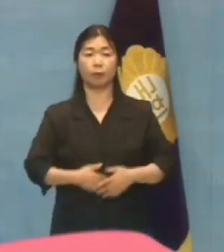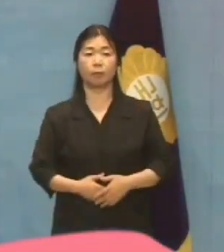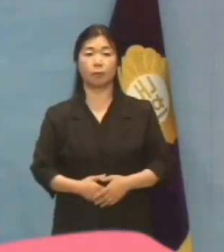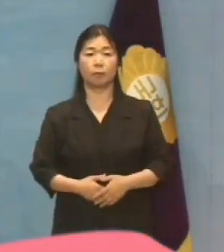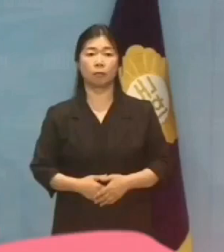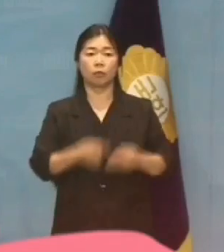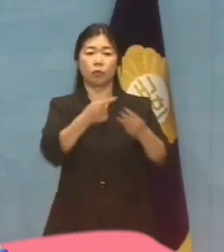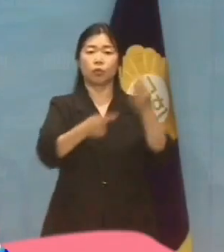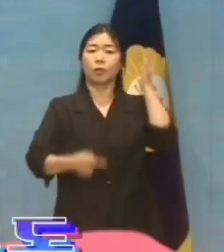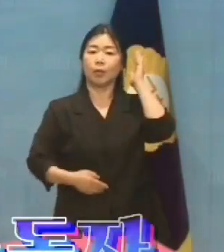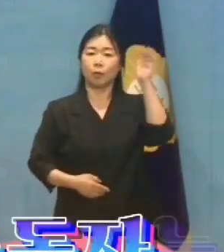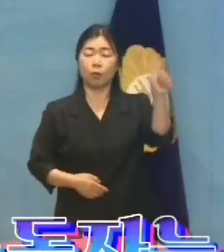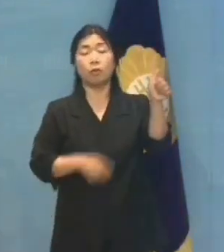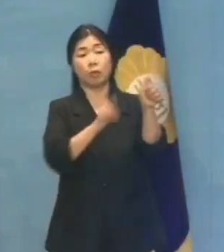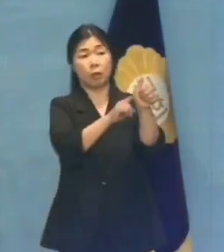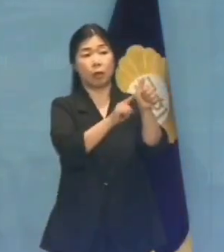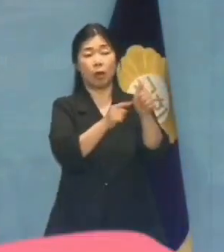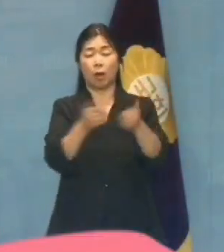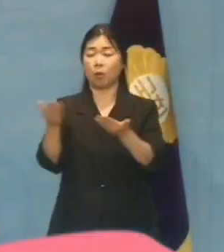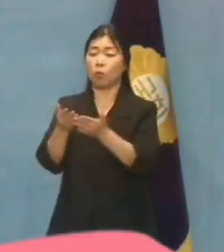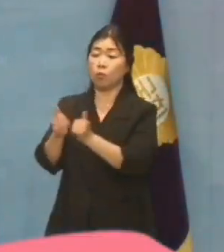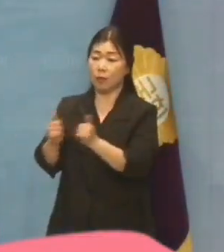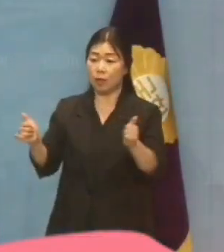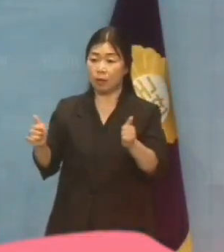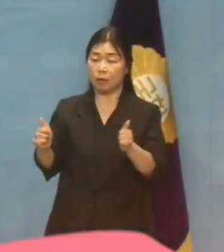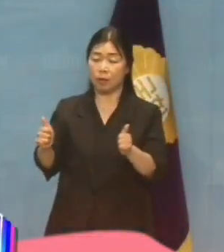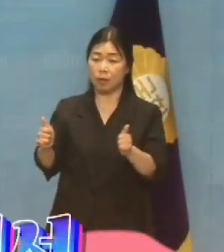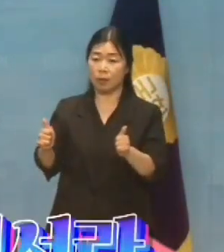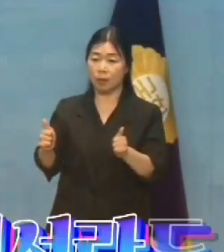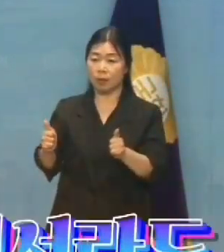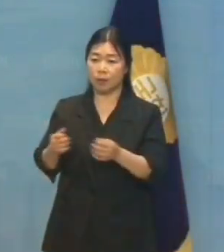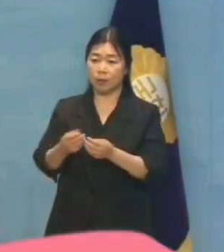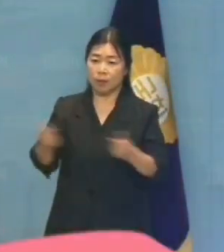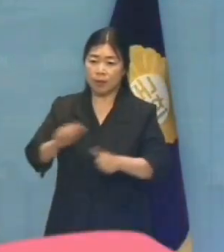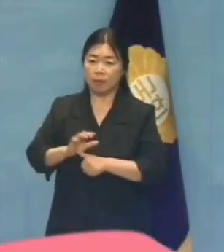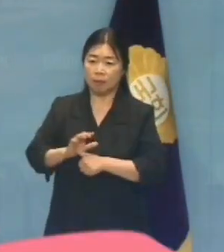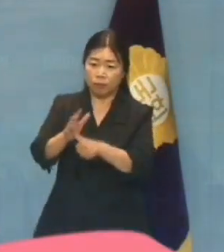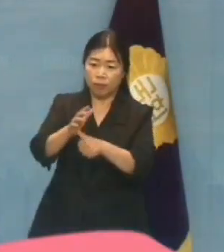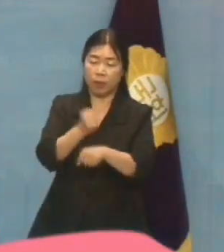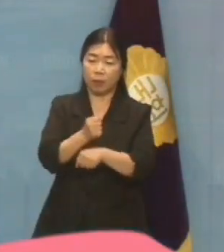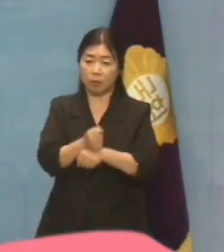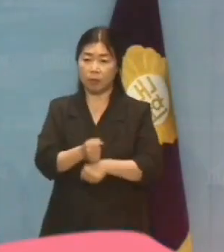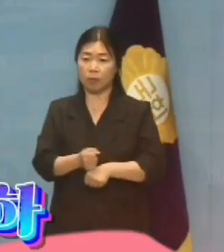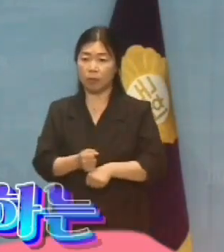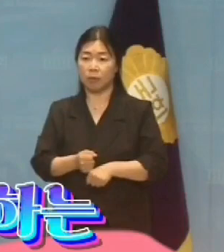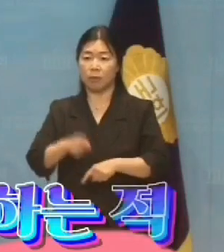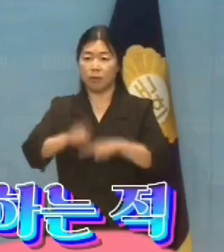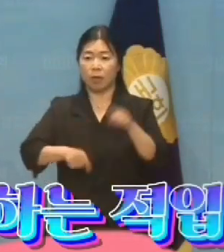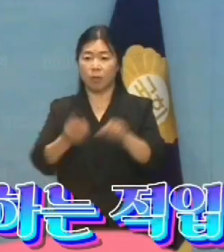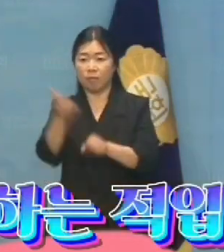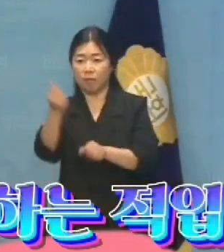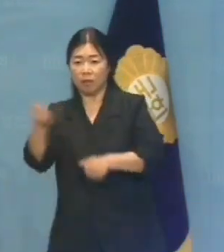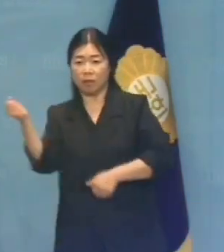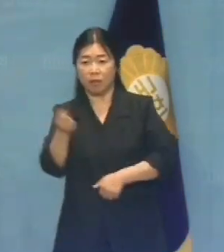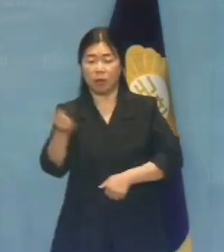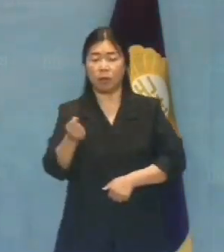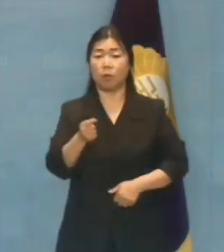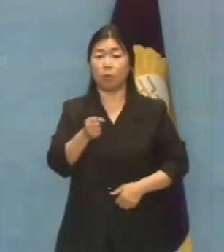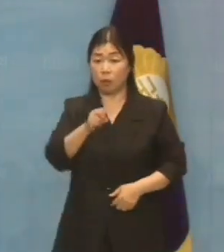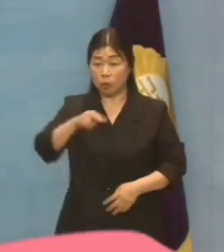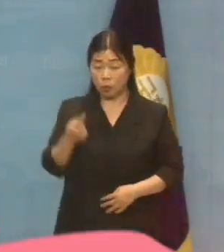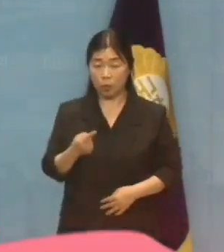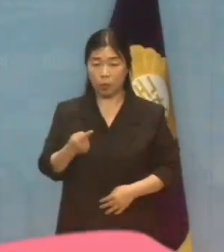윤 대통령에게 노동자는 진압봉으로 때려서라도 사회에서 배제해야 하는 적입니까?